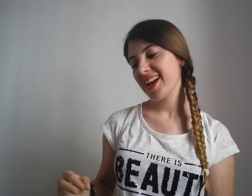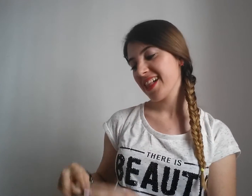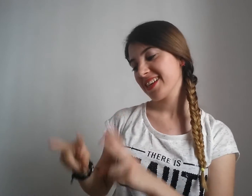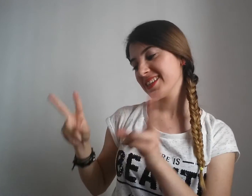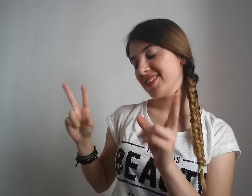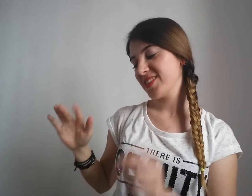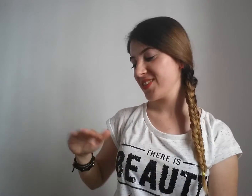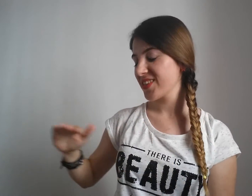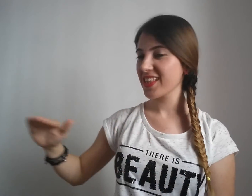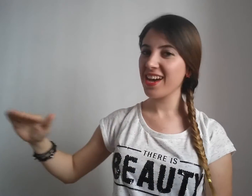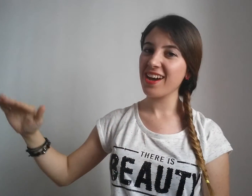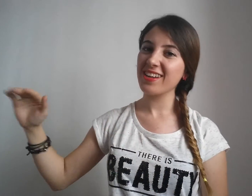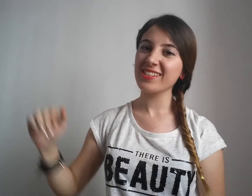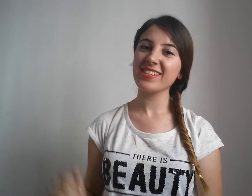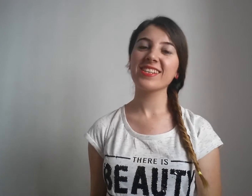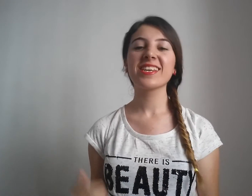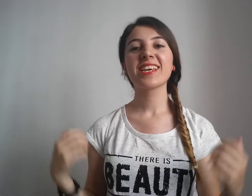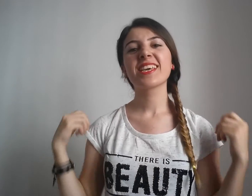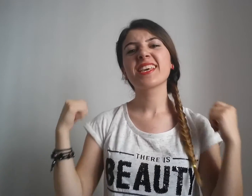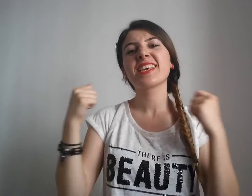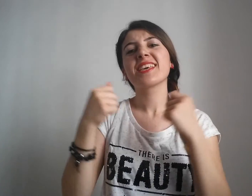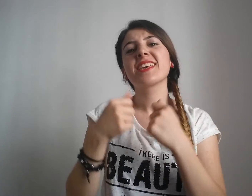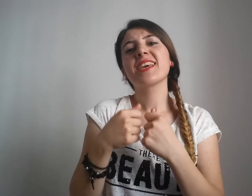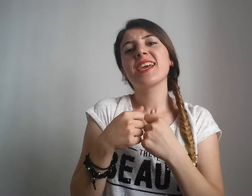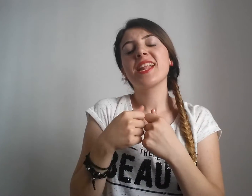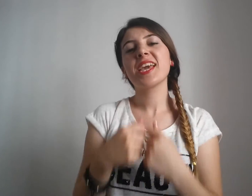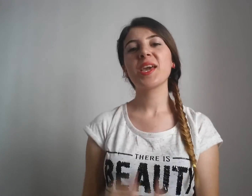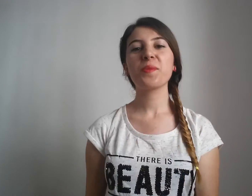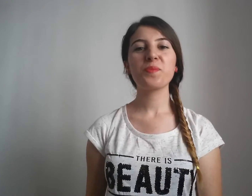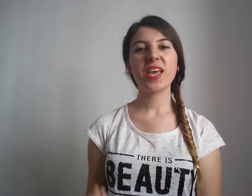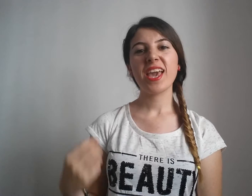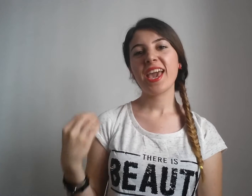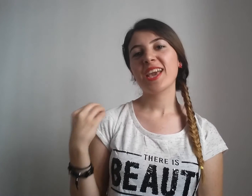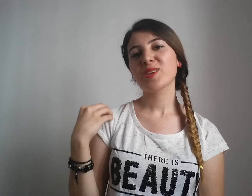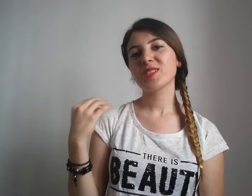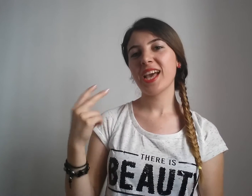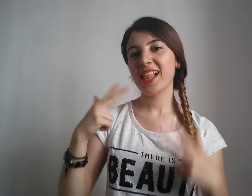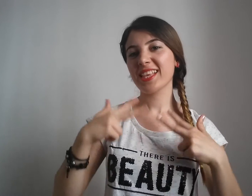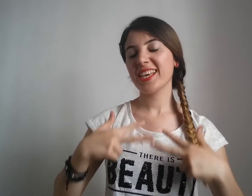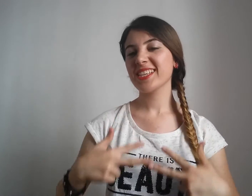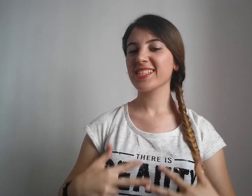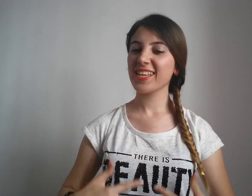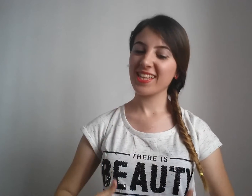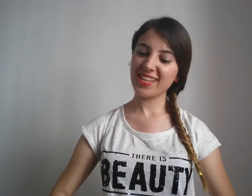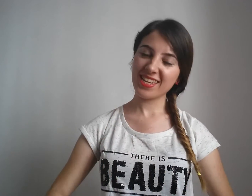kalktık ucudan, giyelim en güzel giysileri.